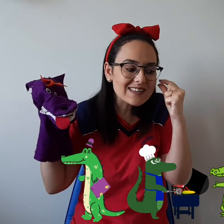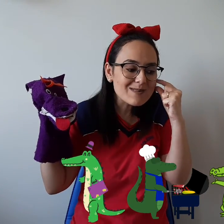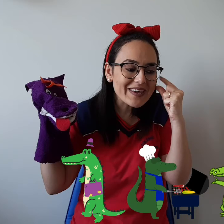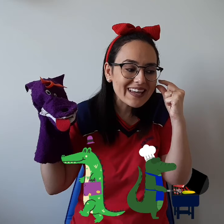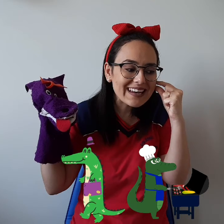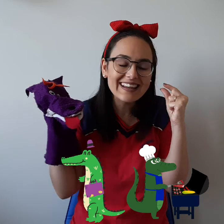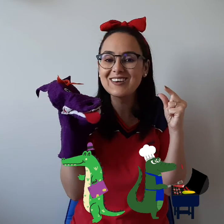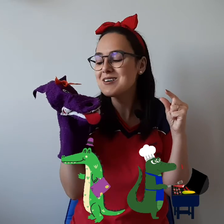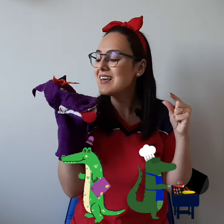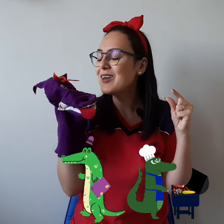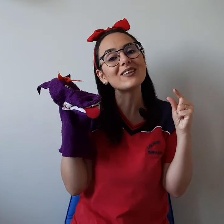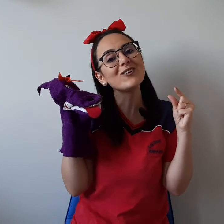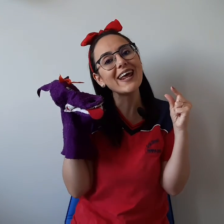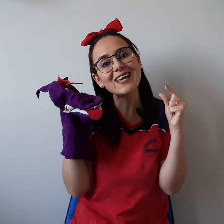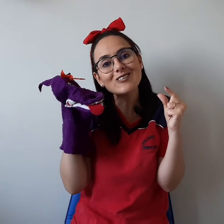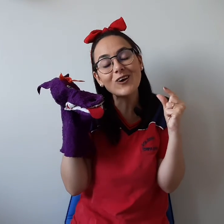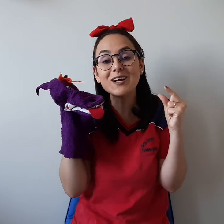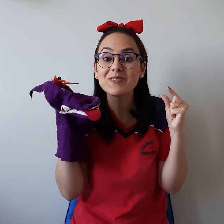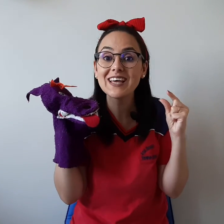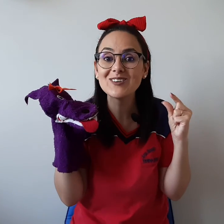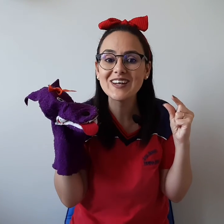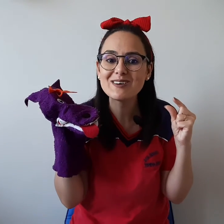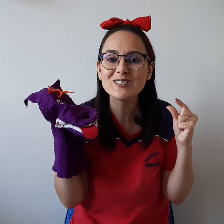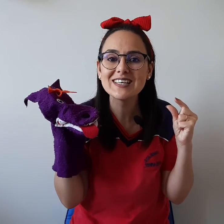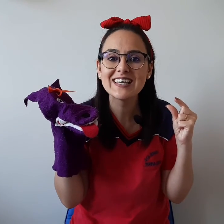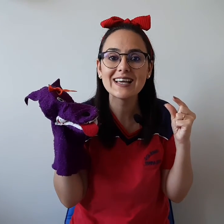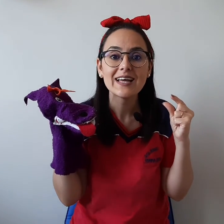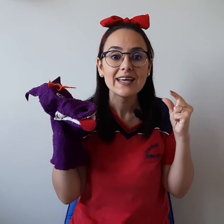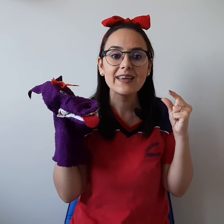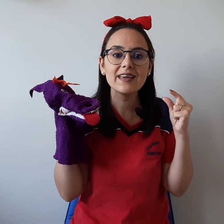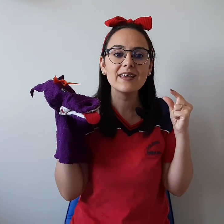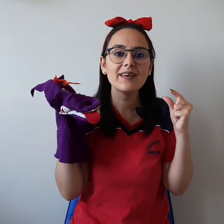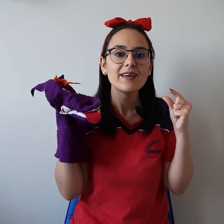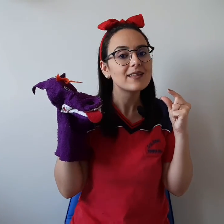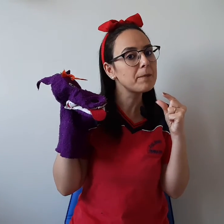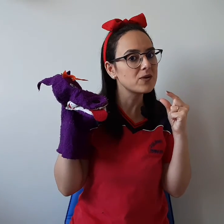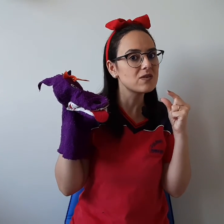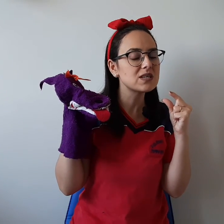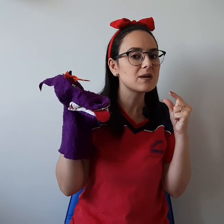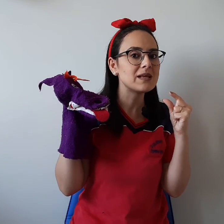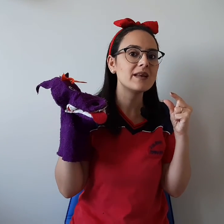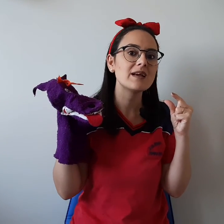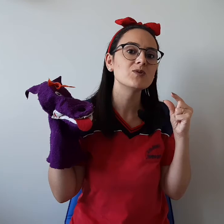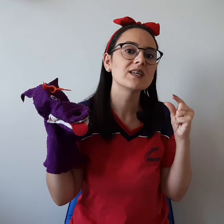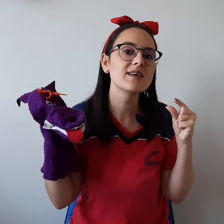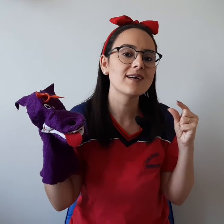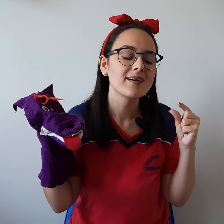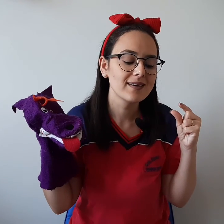além desse pequenininho Eu adorei a história E adorei a musiquinha E depois que vocês aprenderem a musiquinha